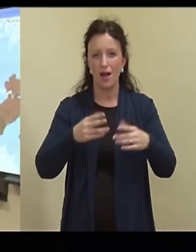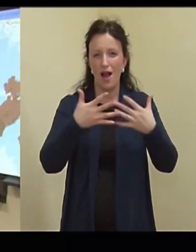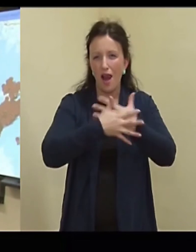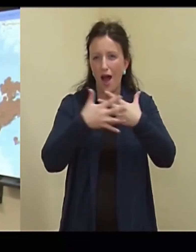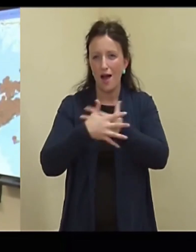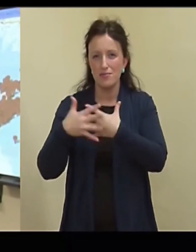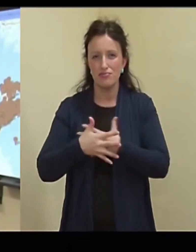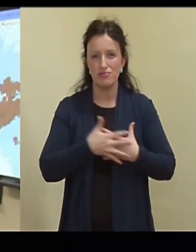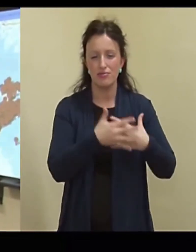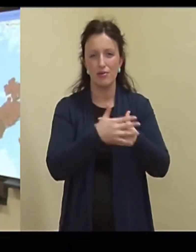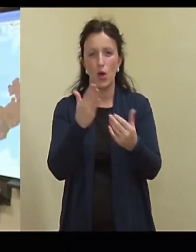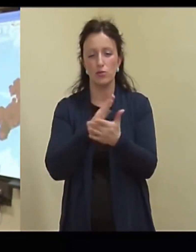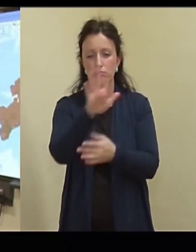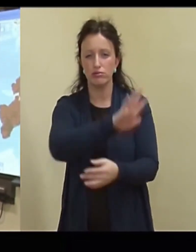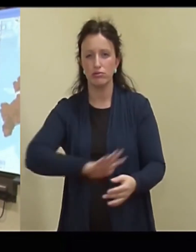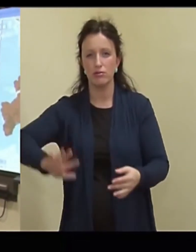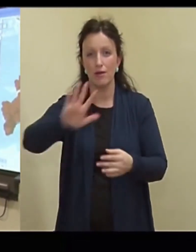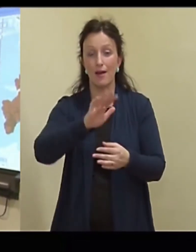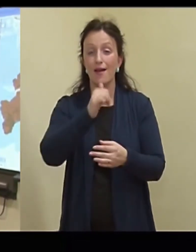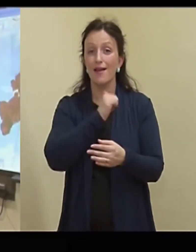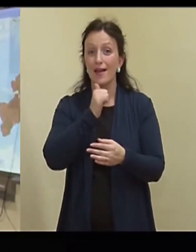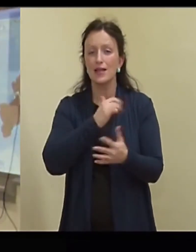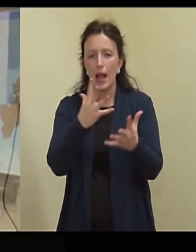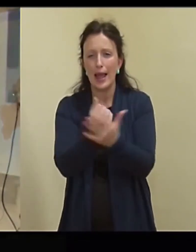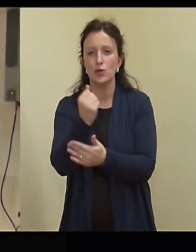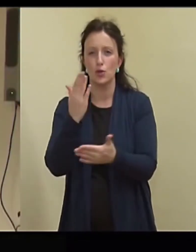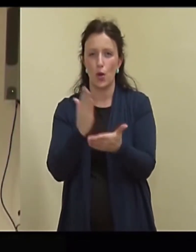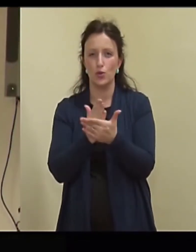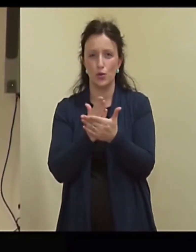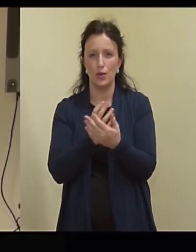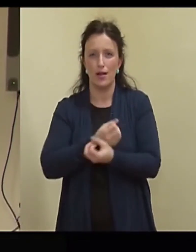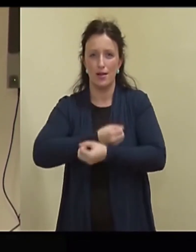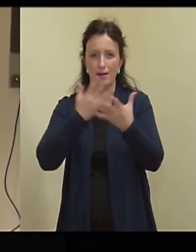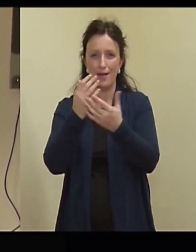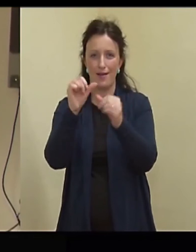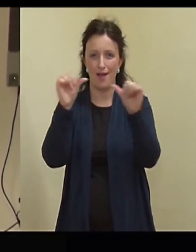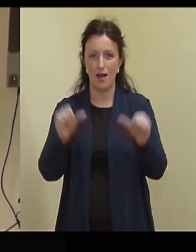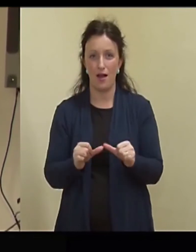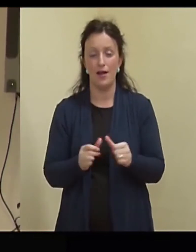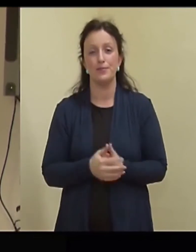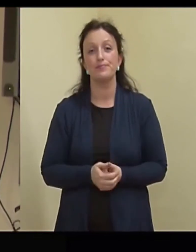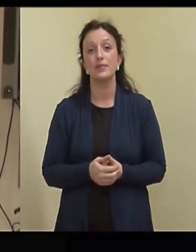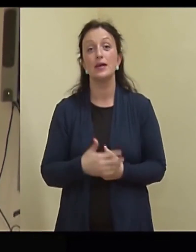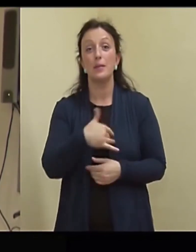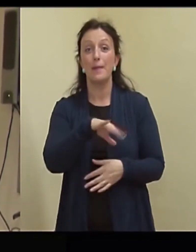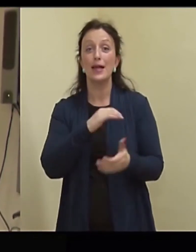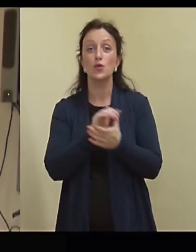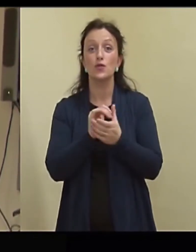Ja ütleme Eesti selle kohta, kus see ei ole leitud lõhkekeha. No nii, sest nii palju siis meie tutvustusest.